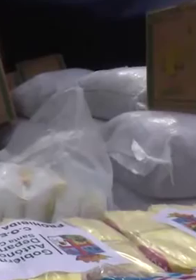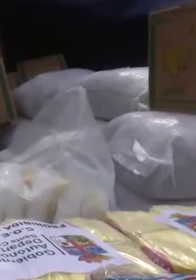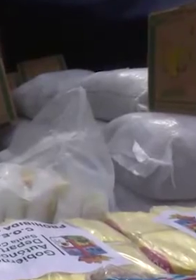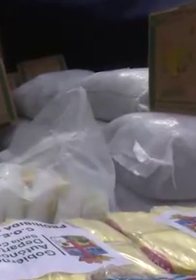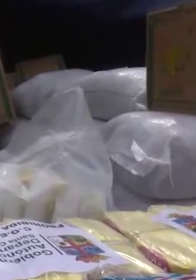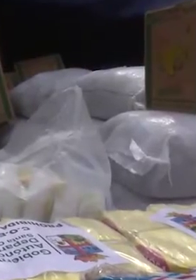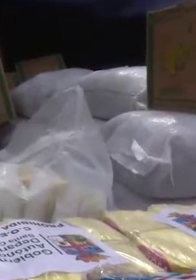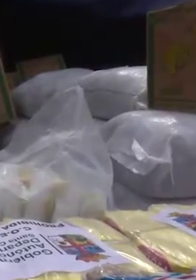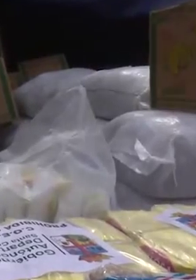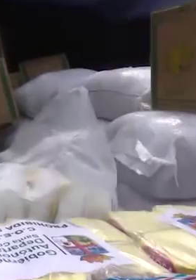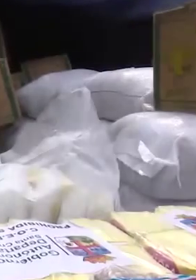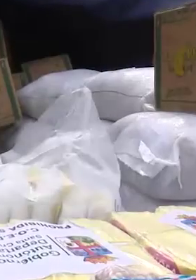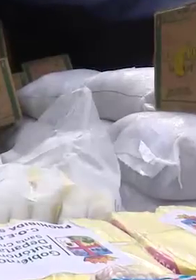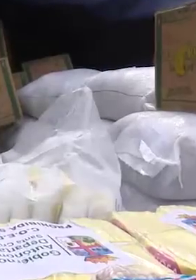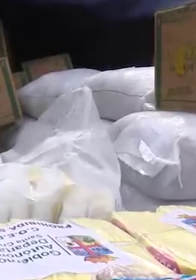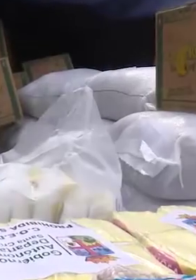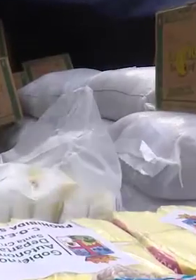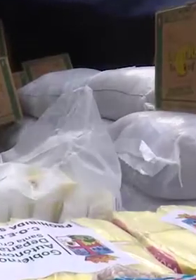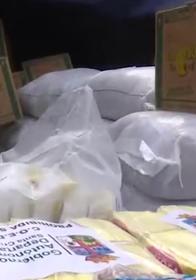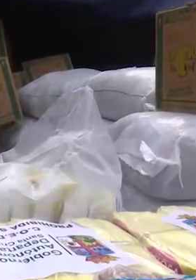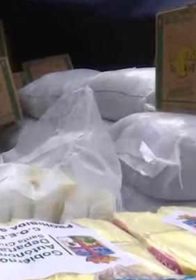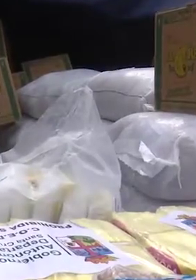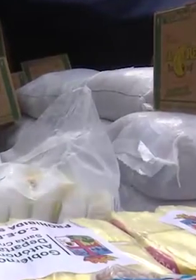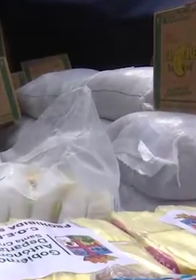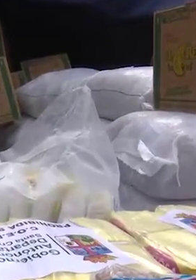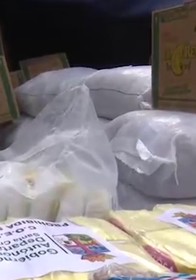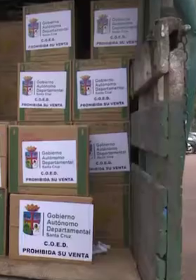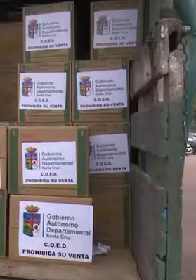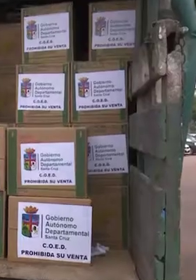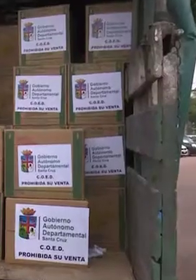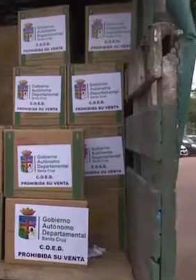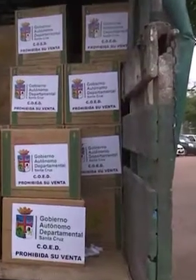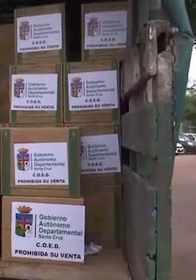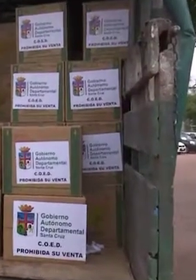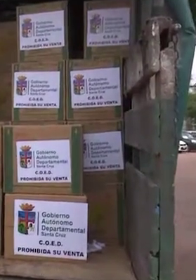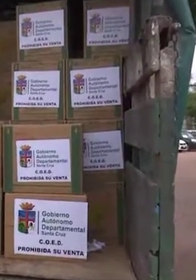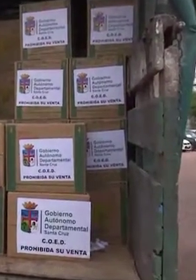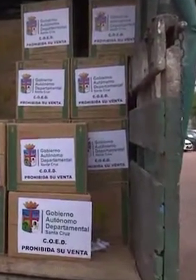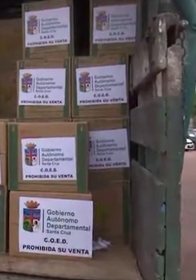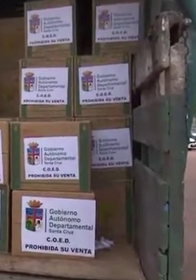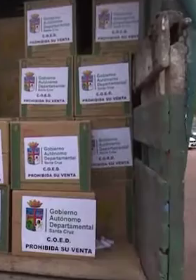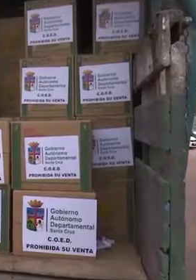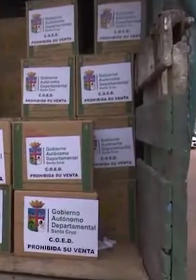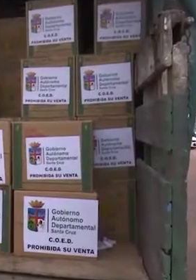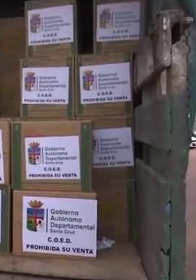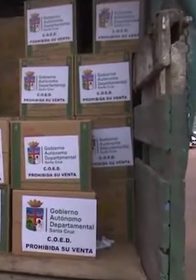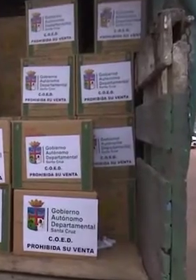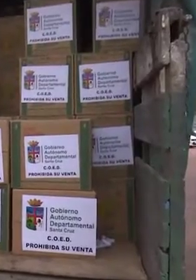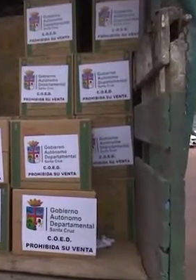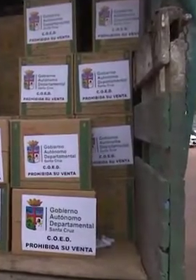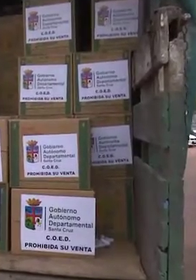familias afectadas por el nuevo coronavirus COVID-19 de la ciudad